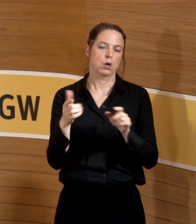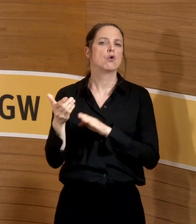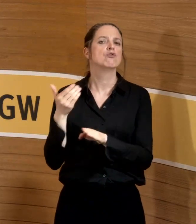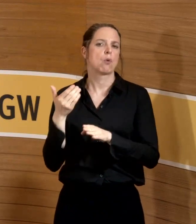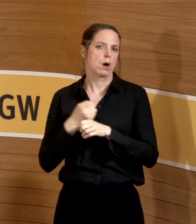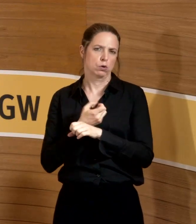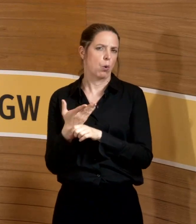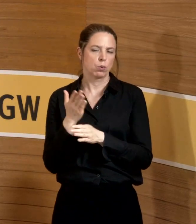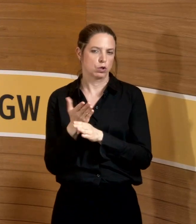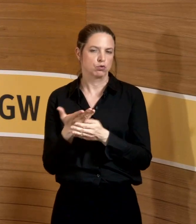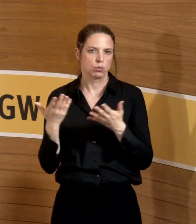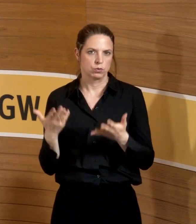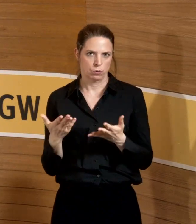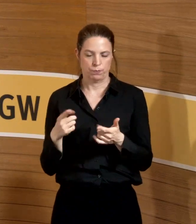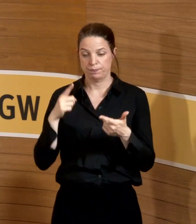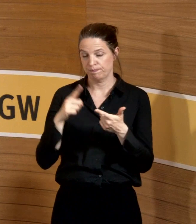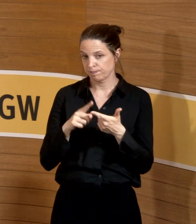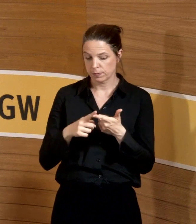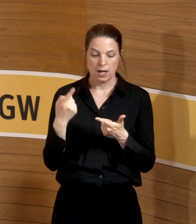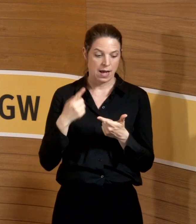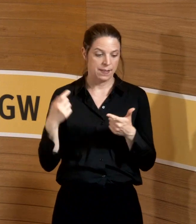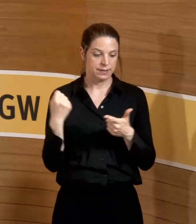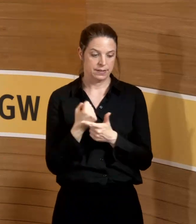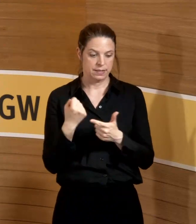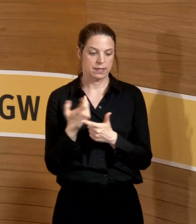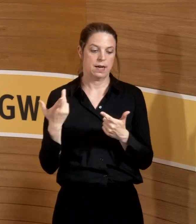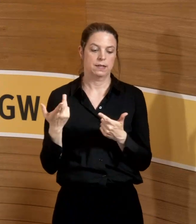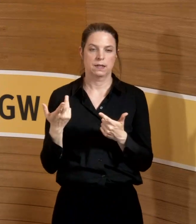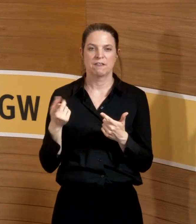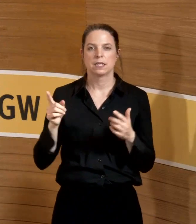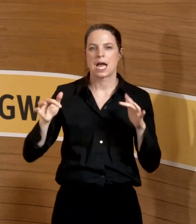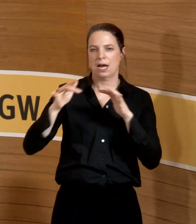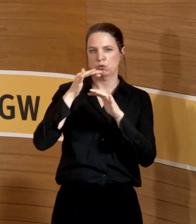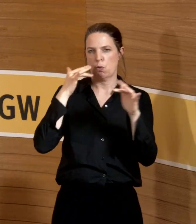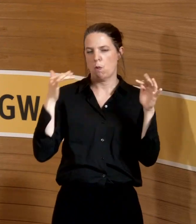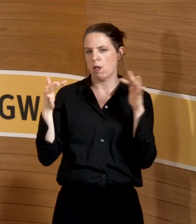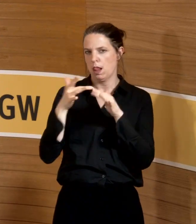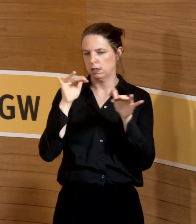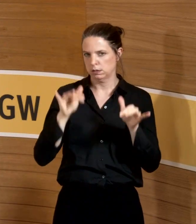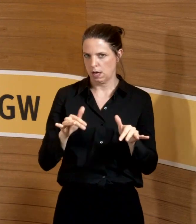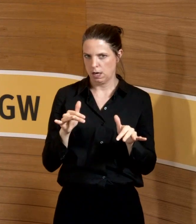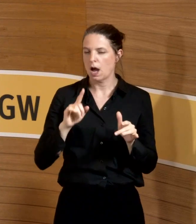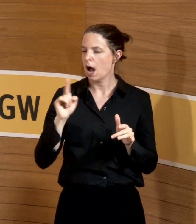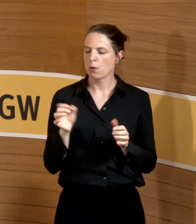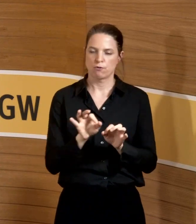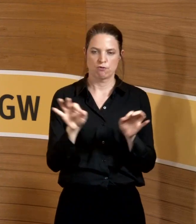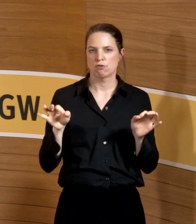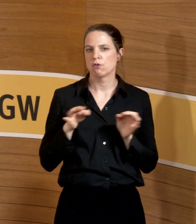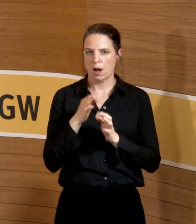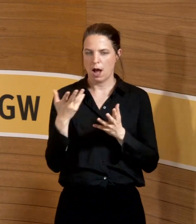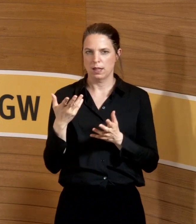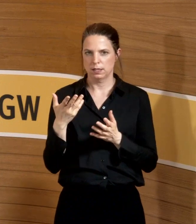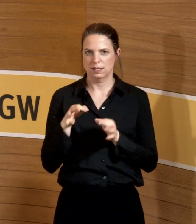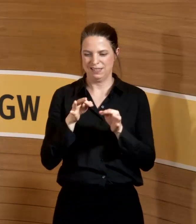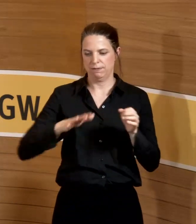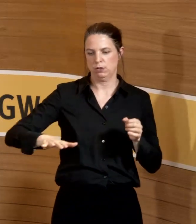geht halt nicht. Keine Tätigkeiten, die zur Aerosolbildung führen, auch wieder für alle Infektionserreger